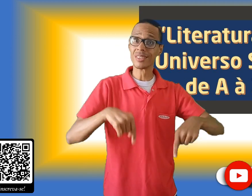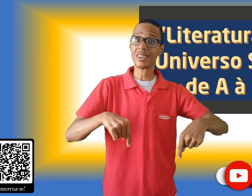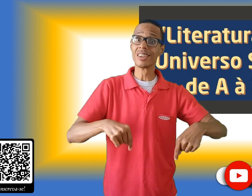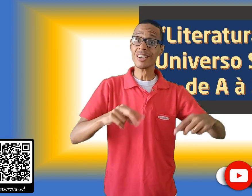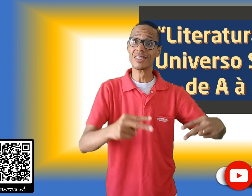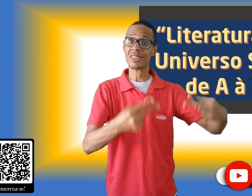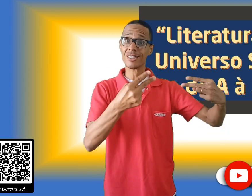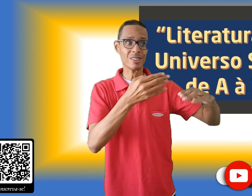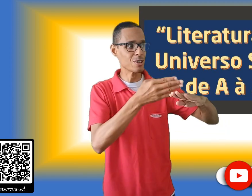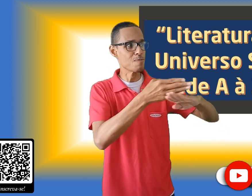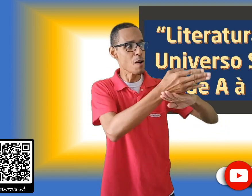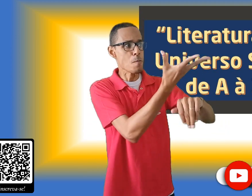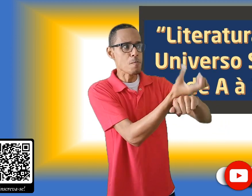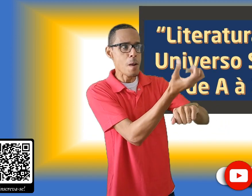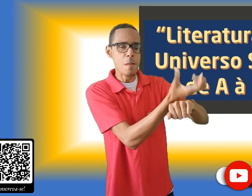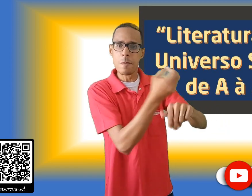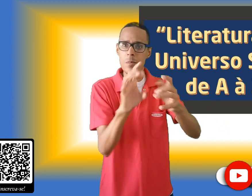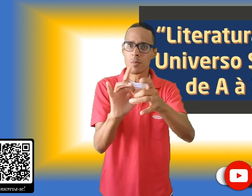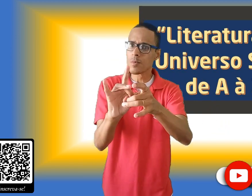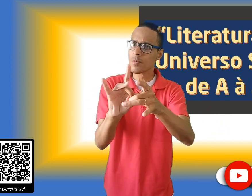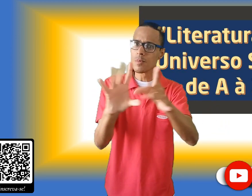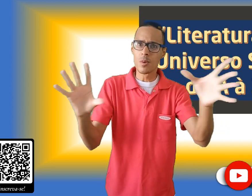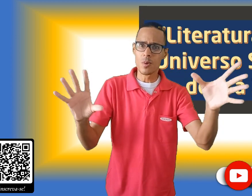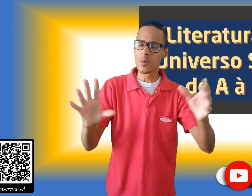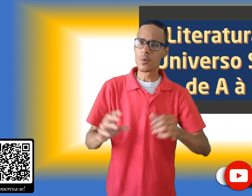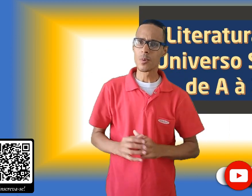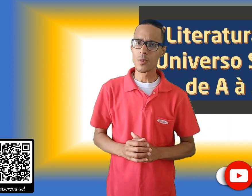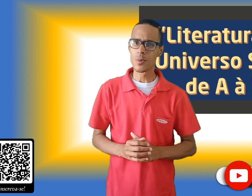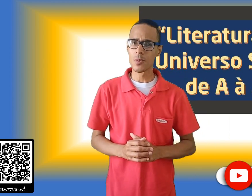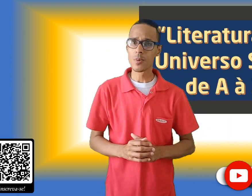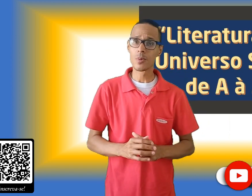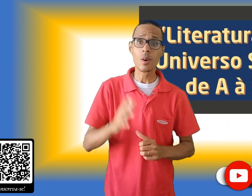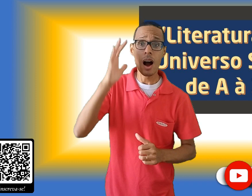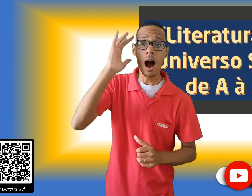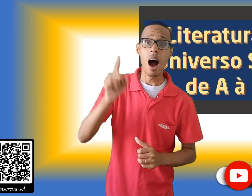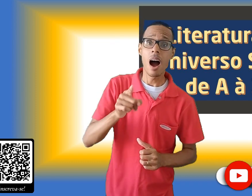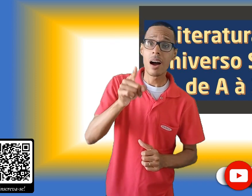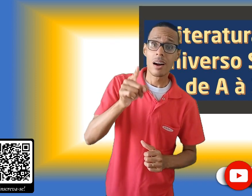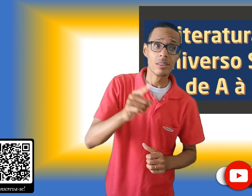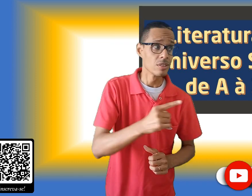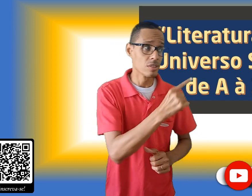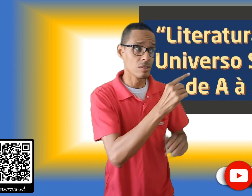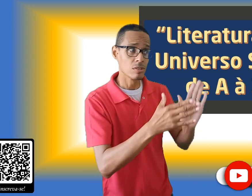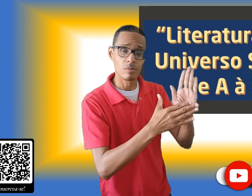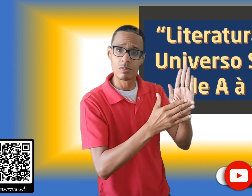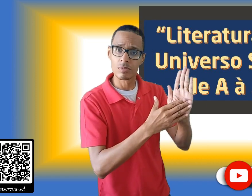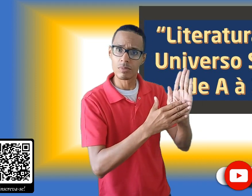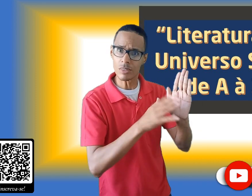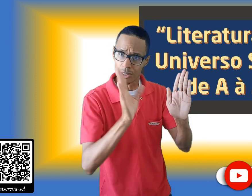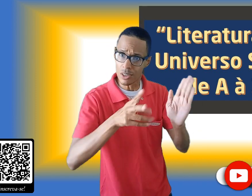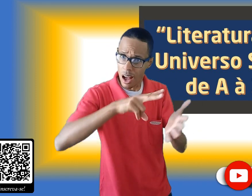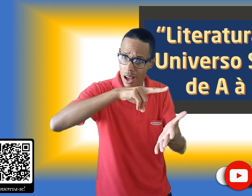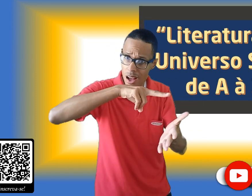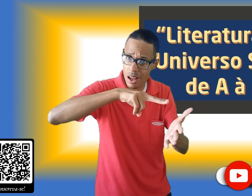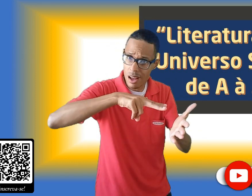corra aqui na descrição do vídeo e clique no link. Deixe nos comentários o que achou desse bloco 4.